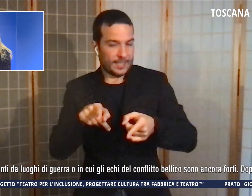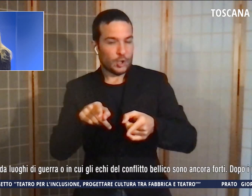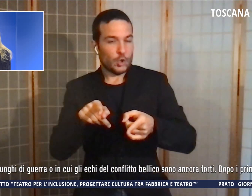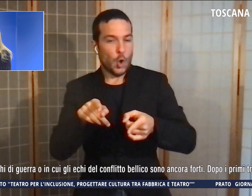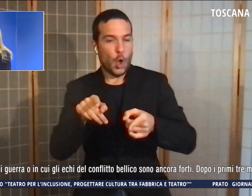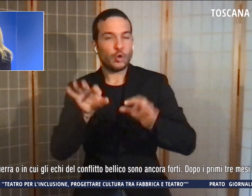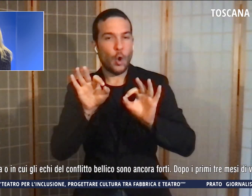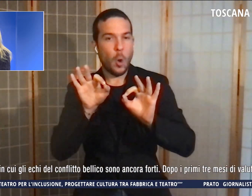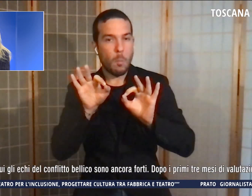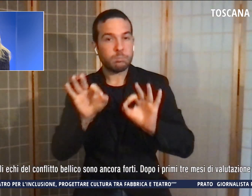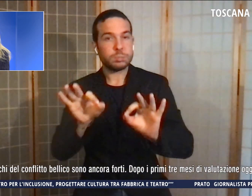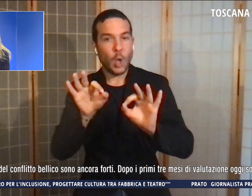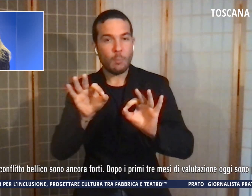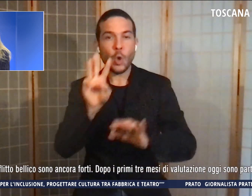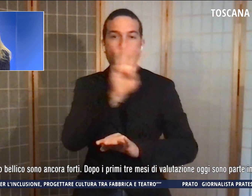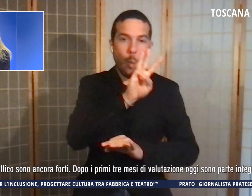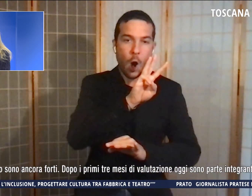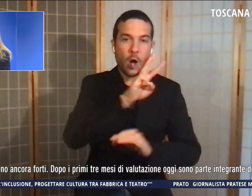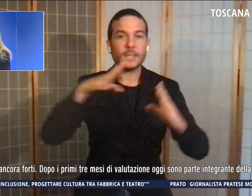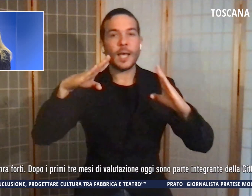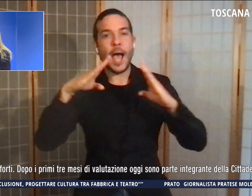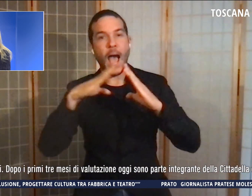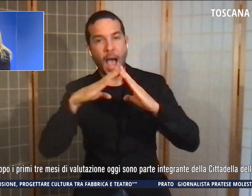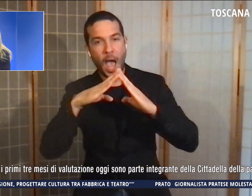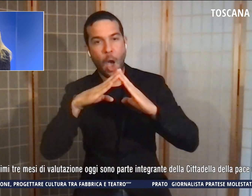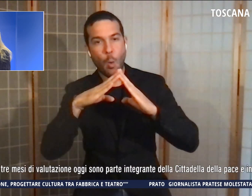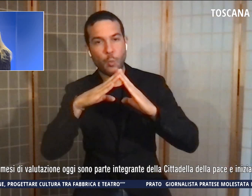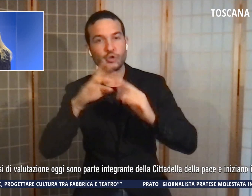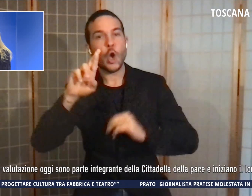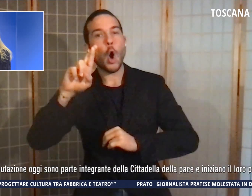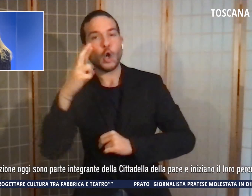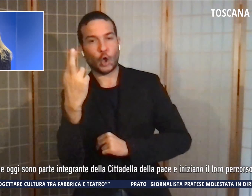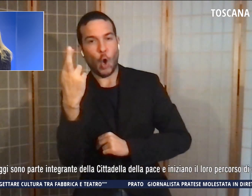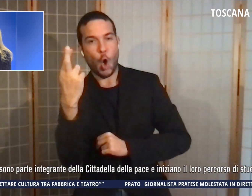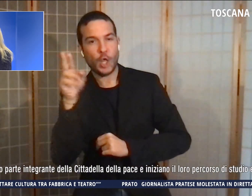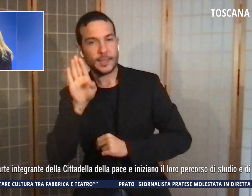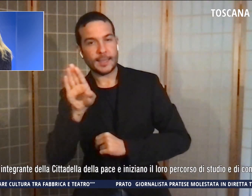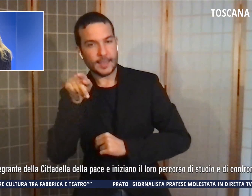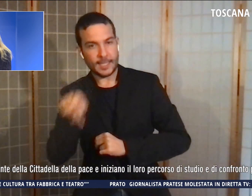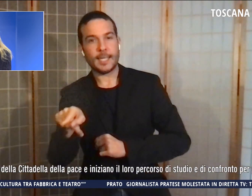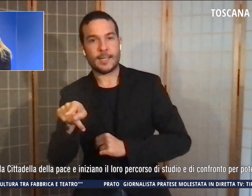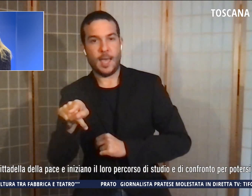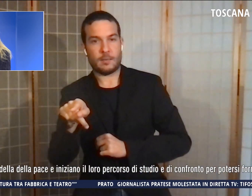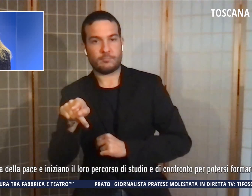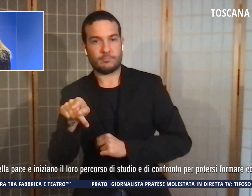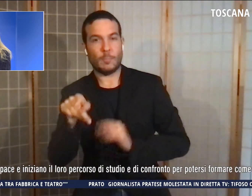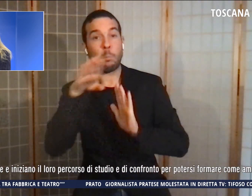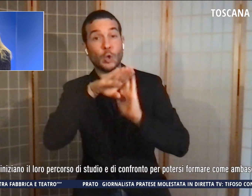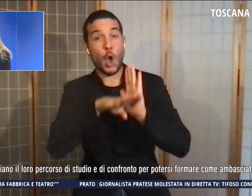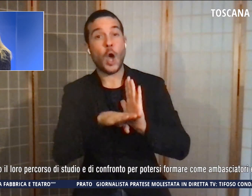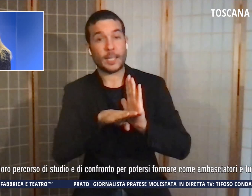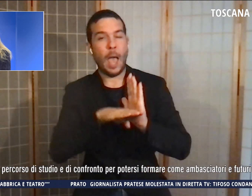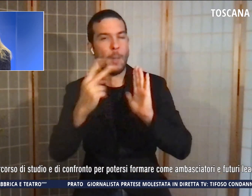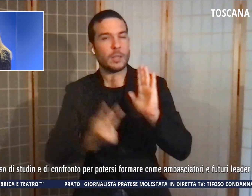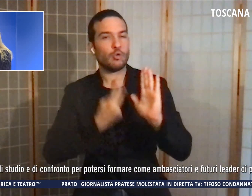World House di Rondine, un programma biennale che promuove un percorso di